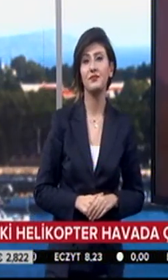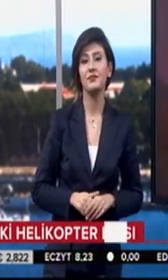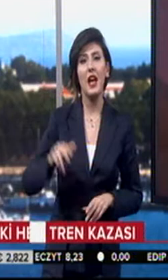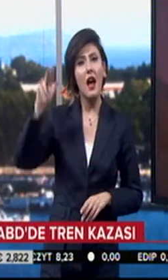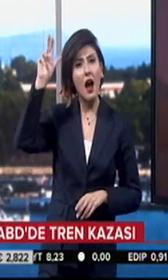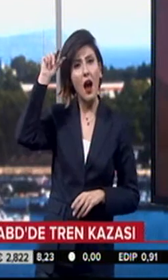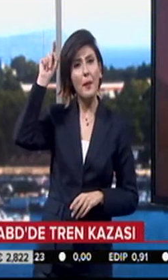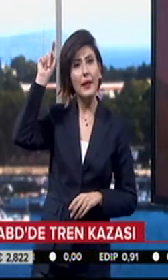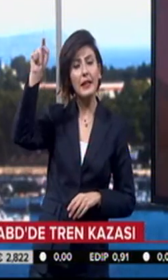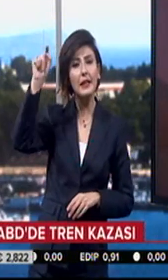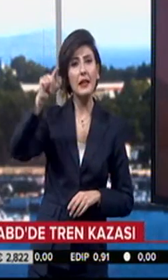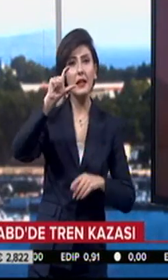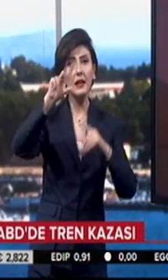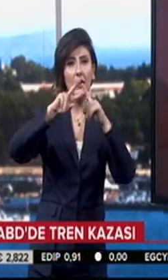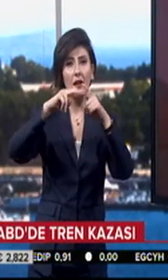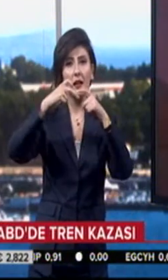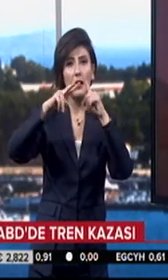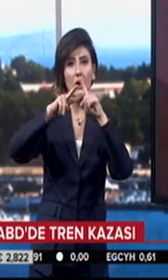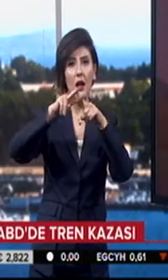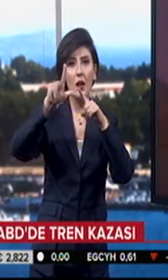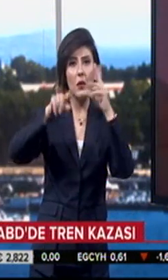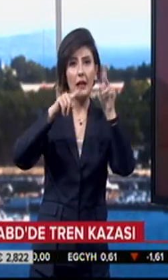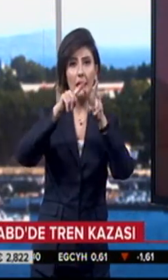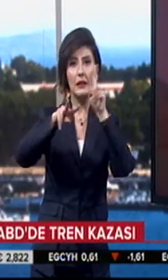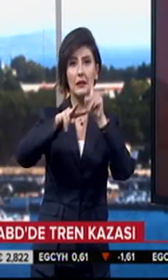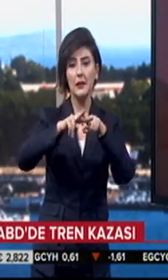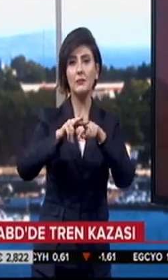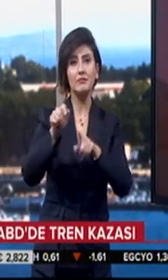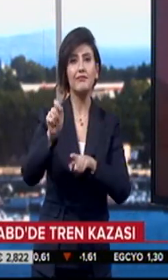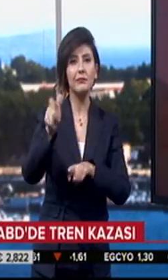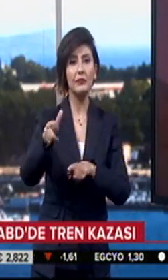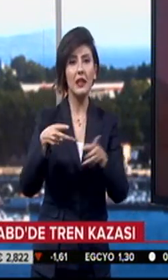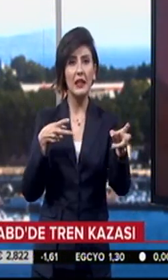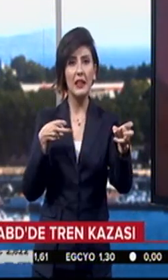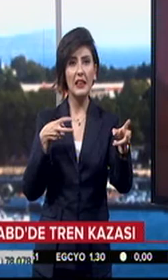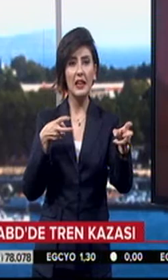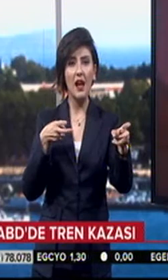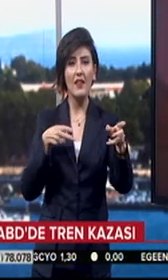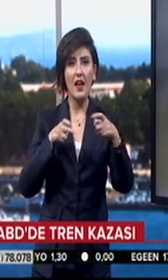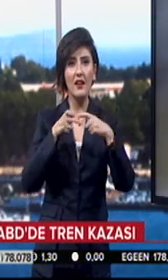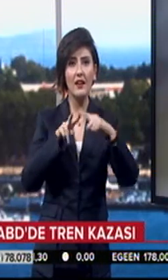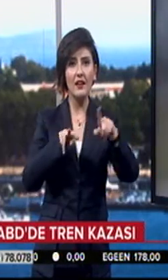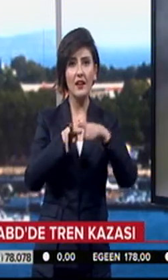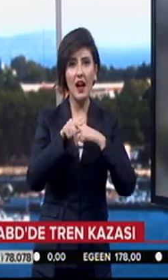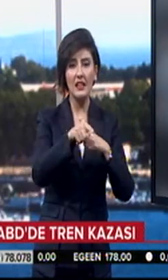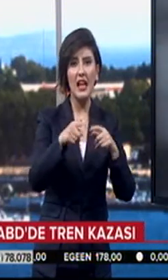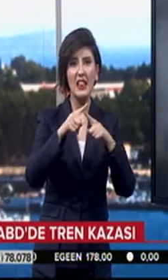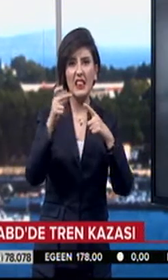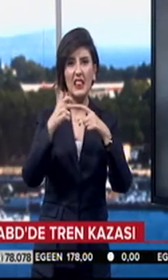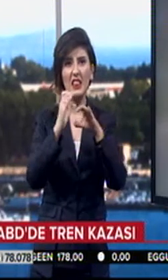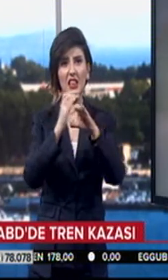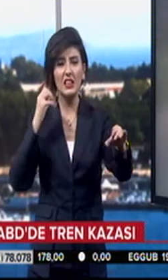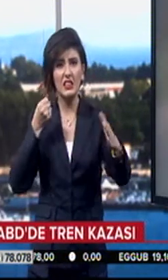Amerika Birleşik Devletleri'nin Kuzey Carolina eyaletinde tren raylara sıkışan tıra çarptı.